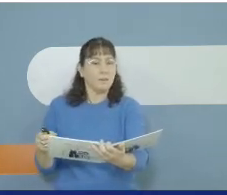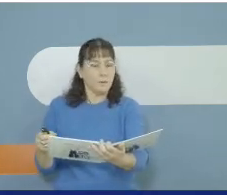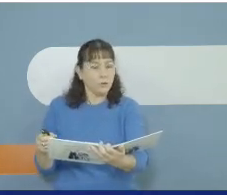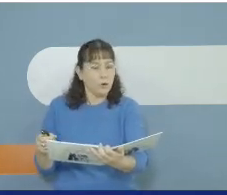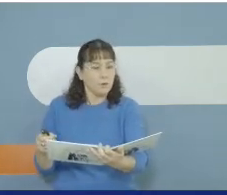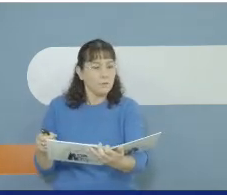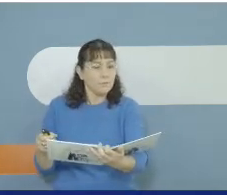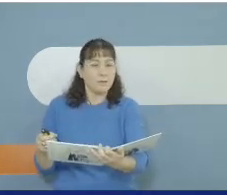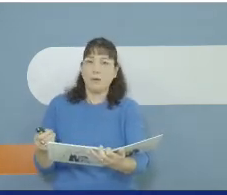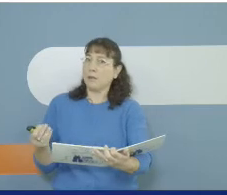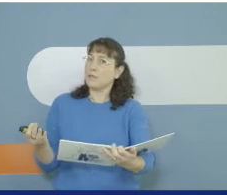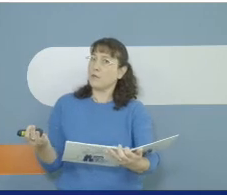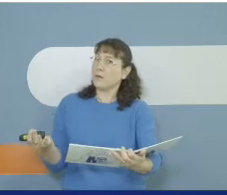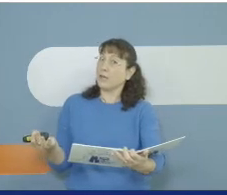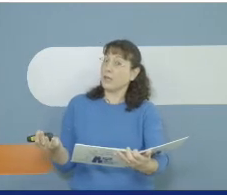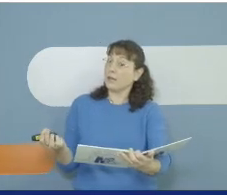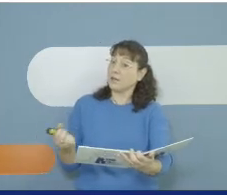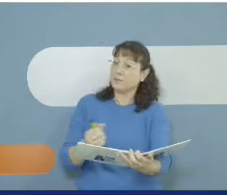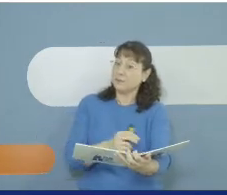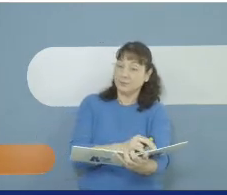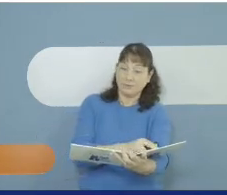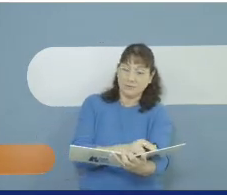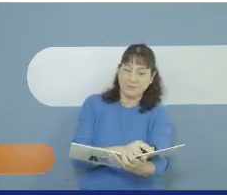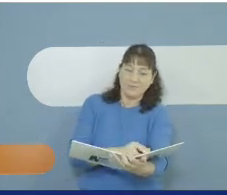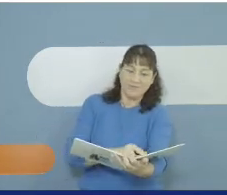לפתע פתאום מה מצאו בדרך?